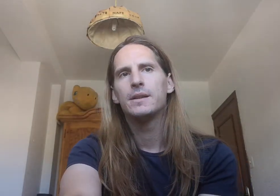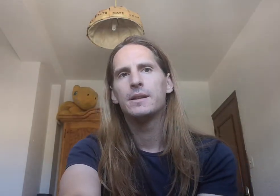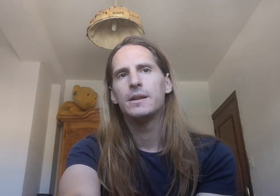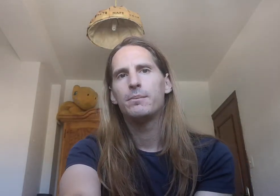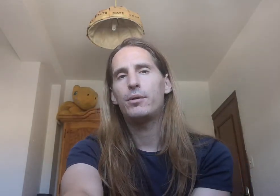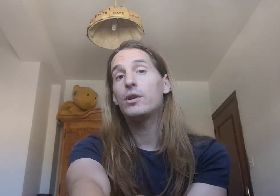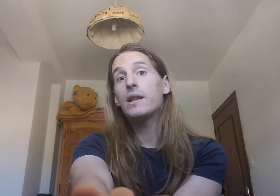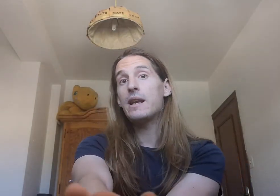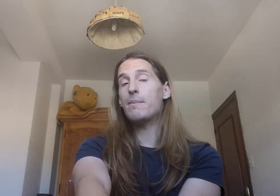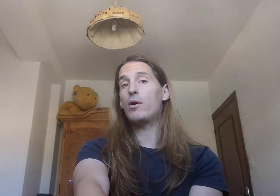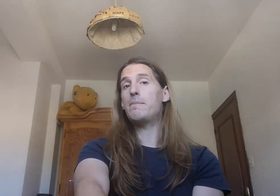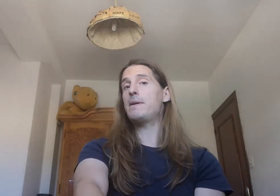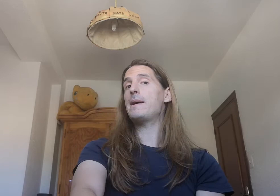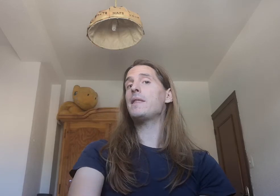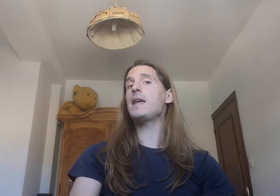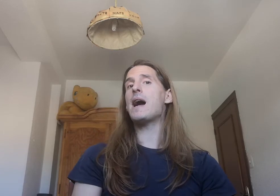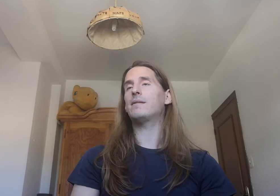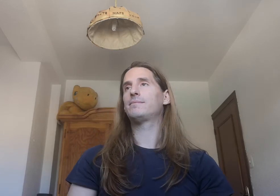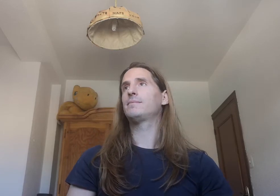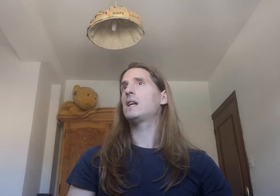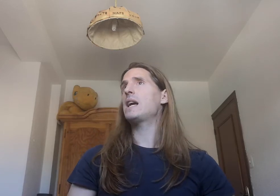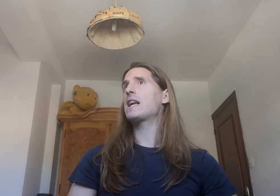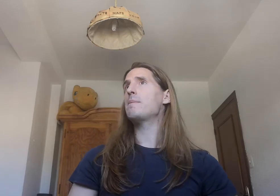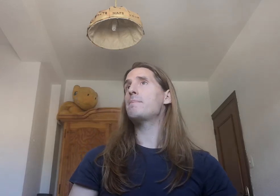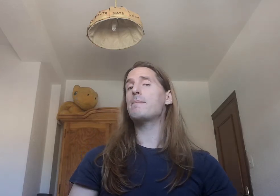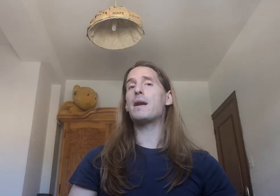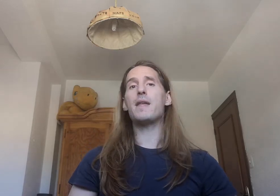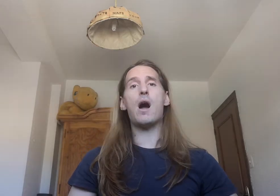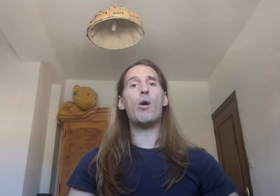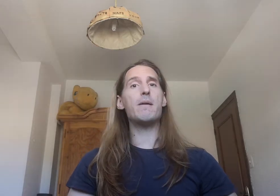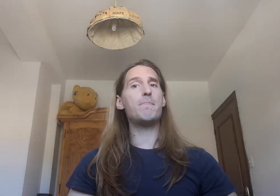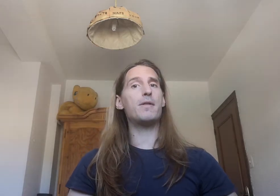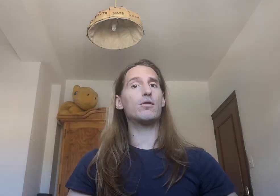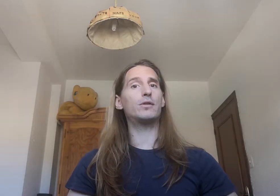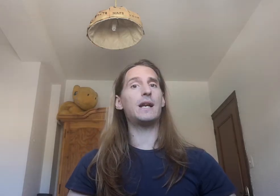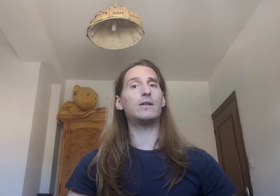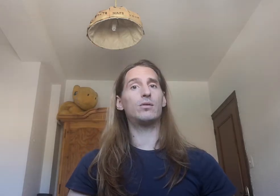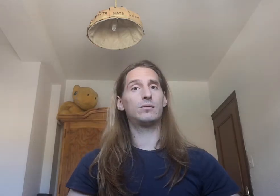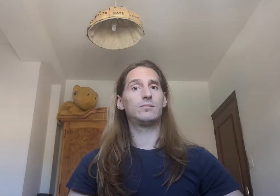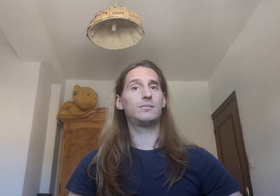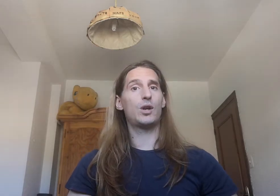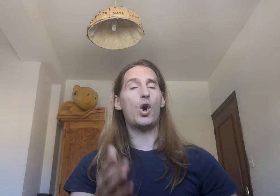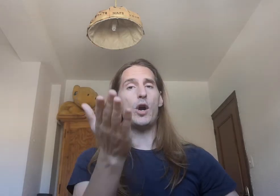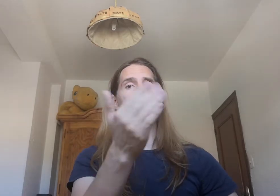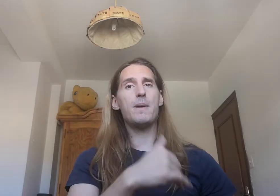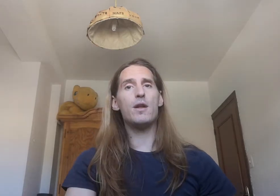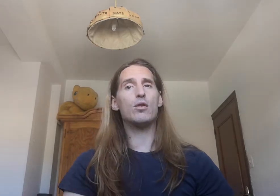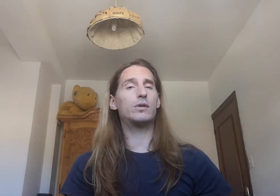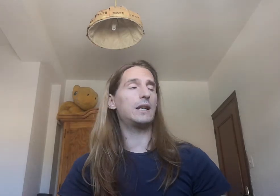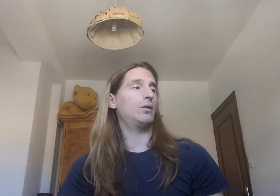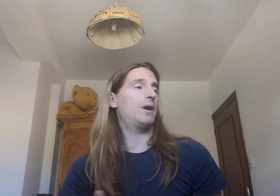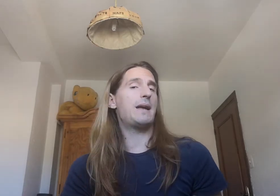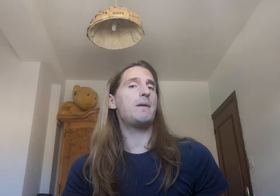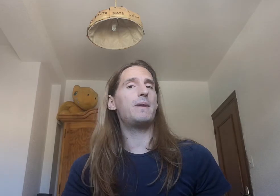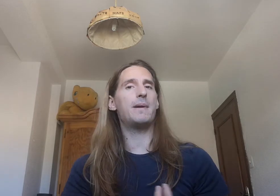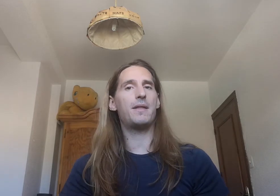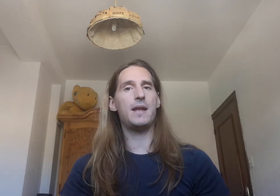pues entonces teníamos el primer día es que mi primer día hoy empieza el contrato hoy empieza el contrato en mi primer día